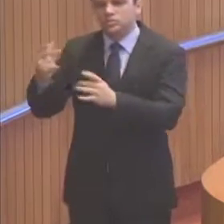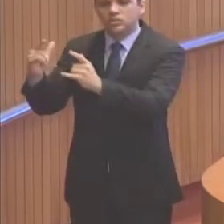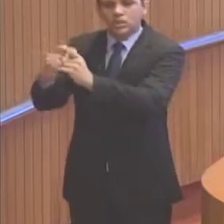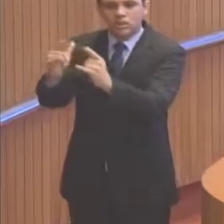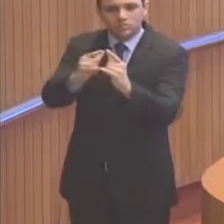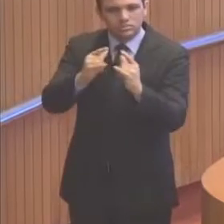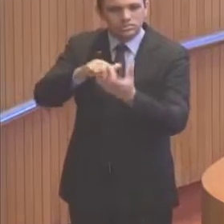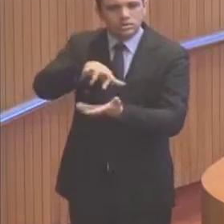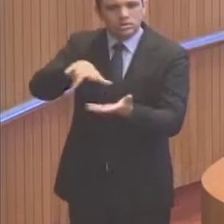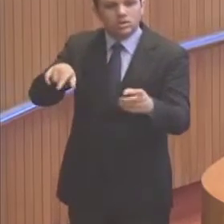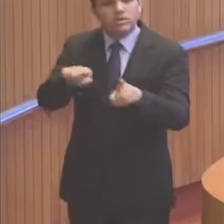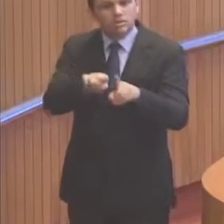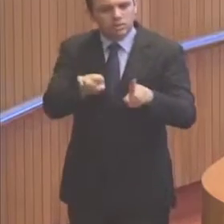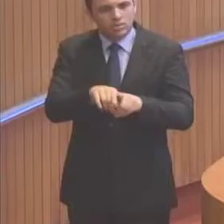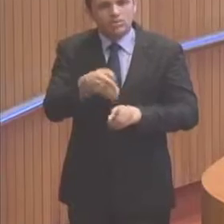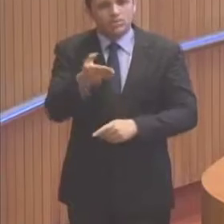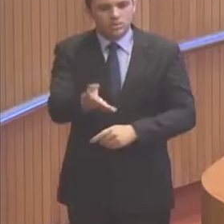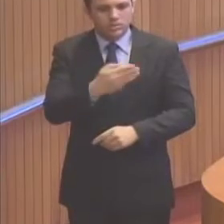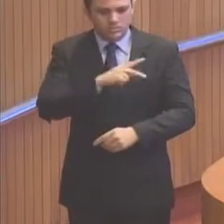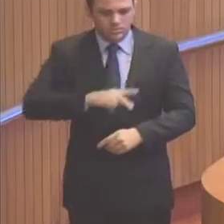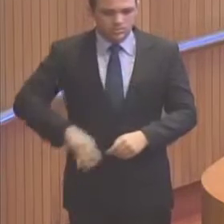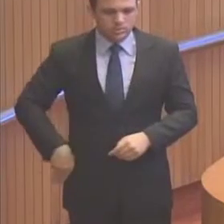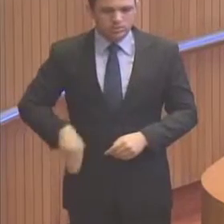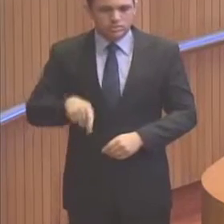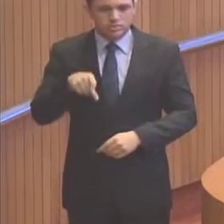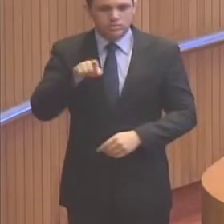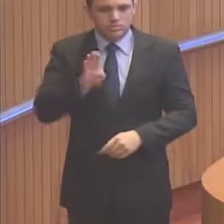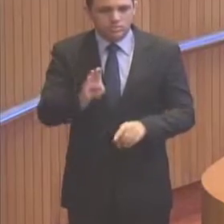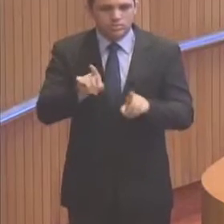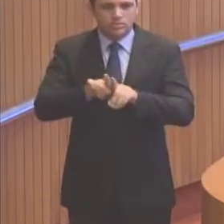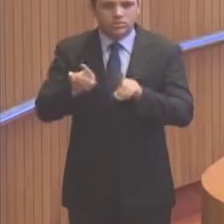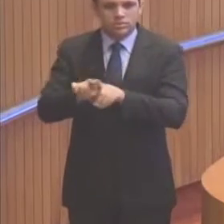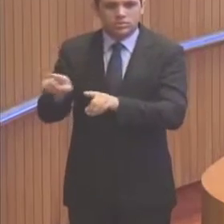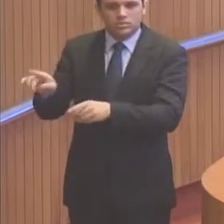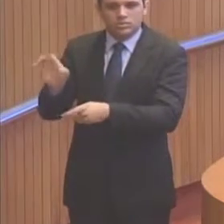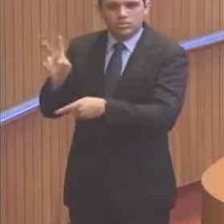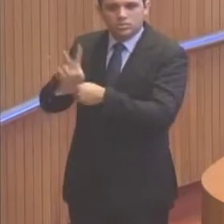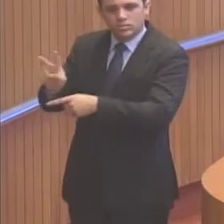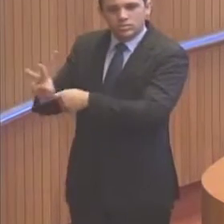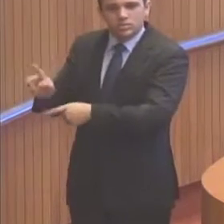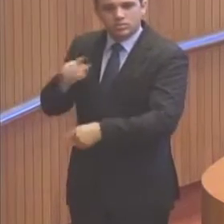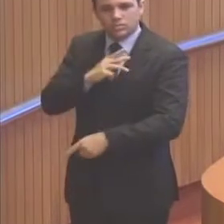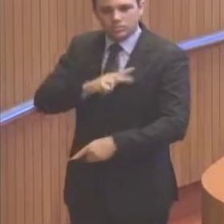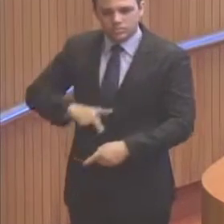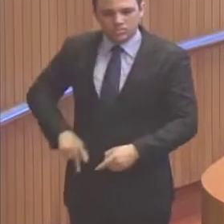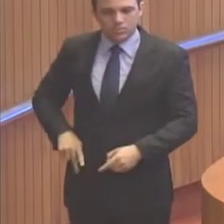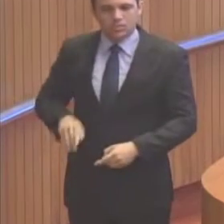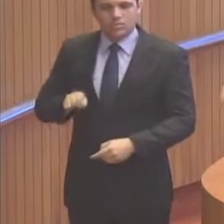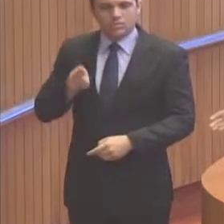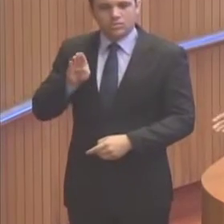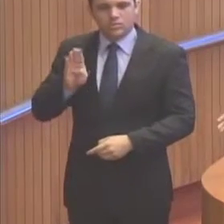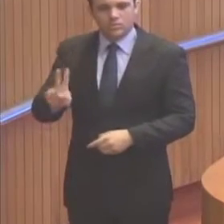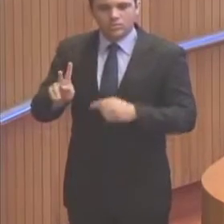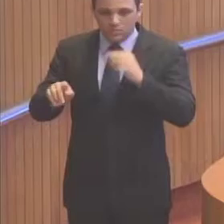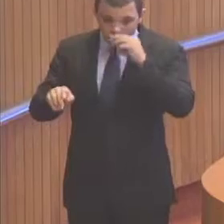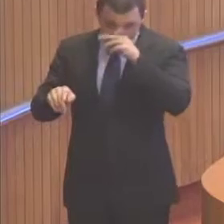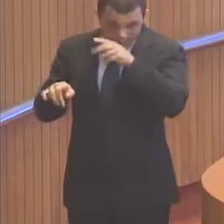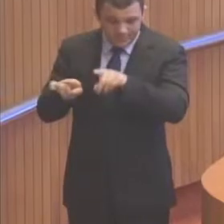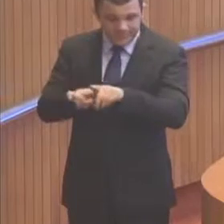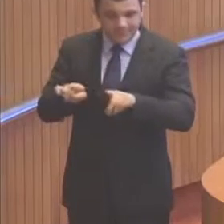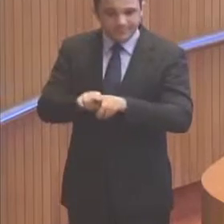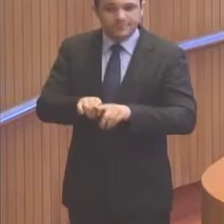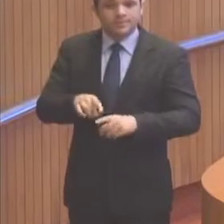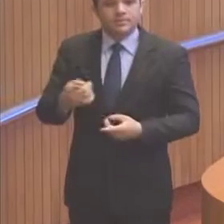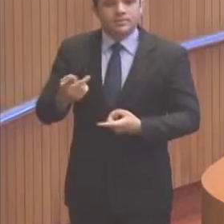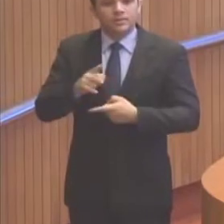inclusive o Ministério Público, a Defensoria Pública, a Secretaria de Patrimônio da União, o ITERMA, que,